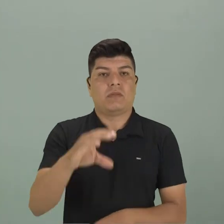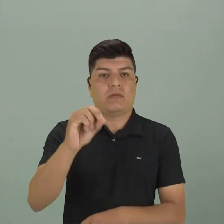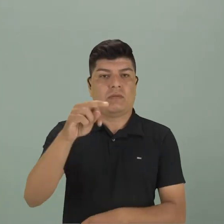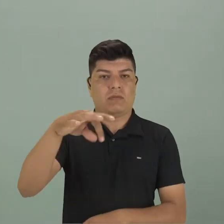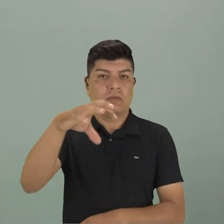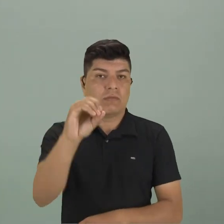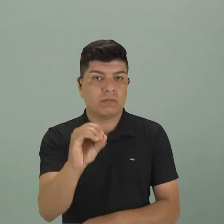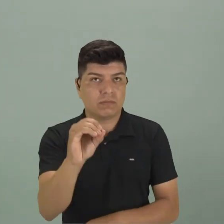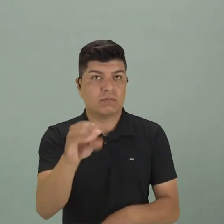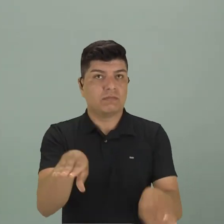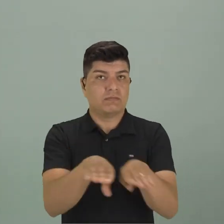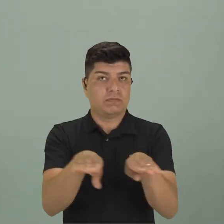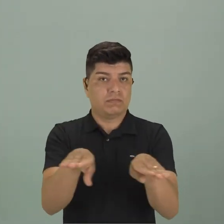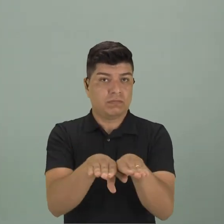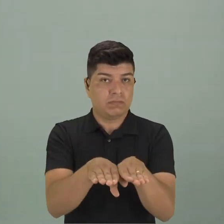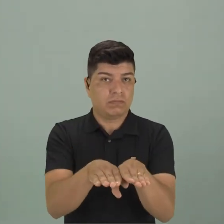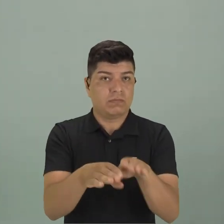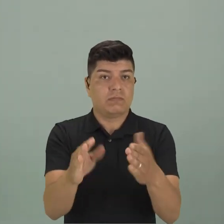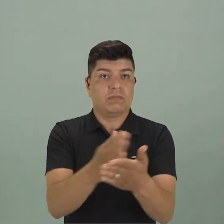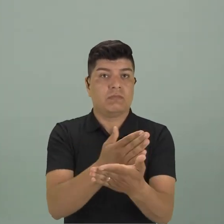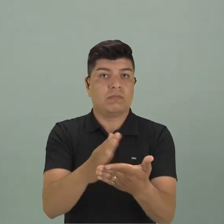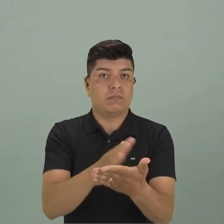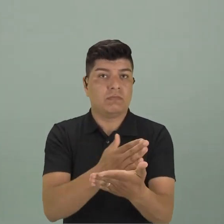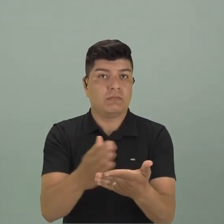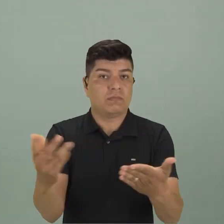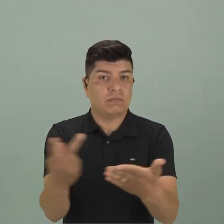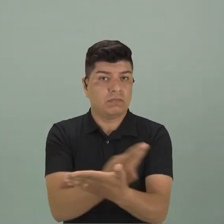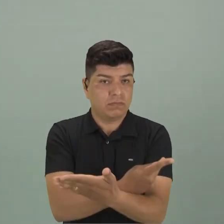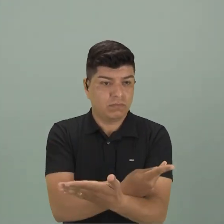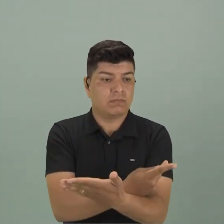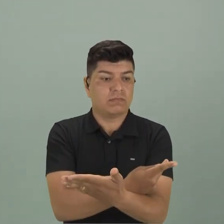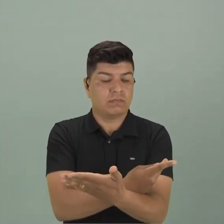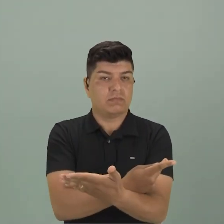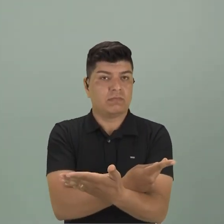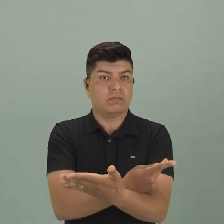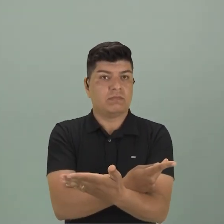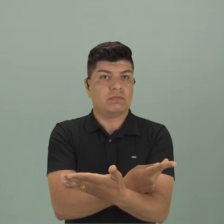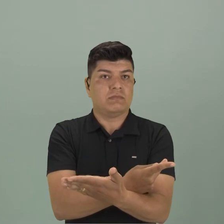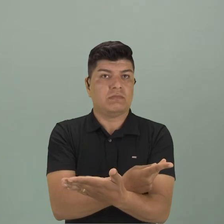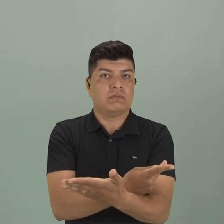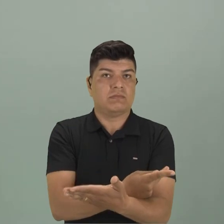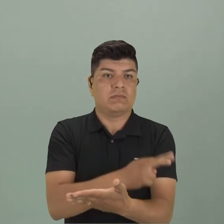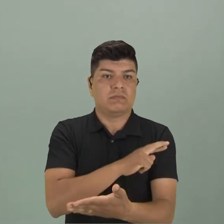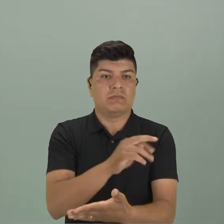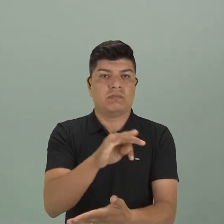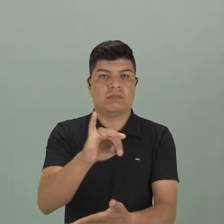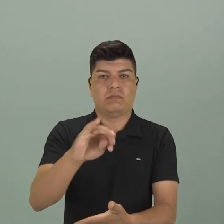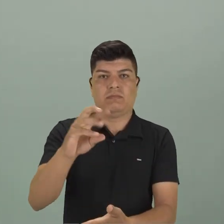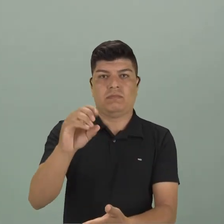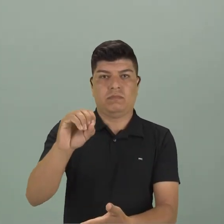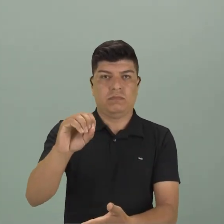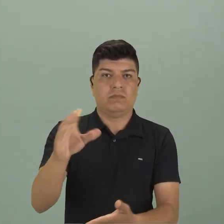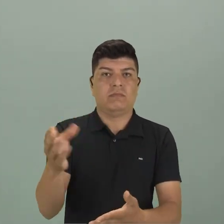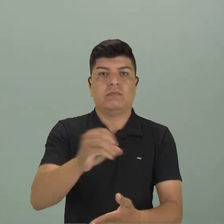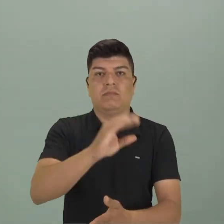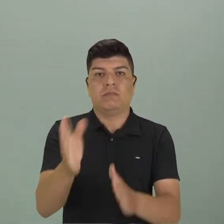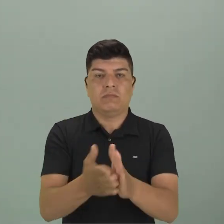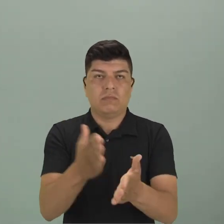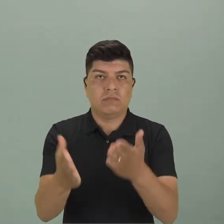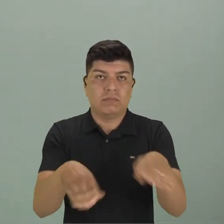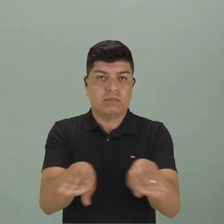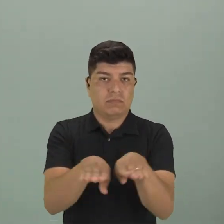tradicional y se refiere a unos acontecimientos, ¿no? Prodigiosos o sobrenaturales, ¿no?